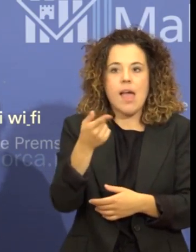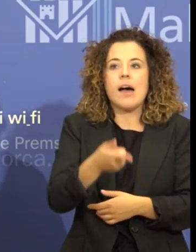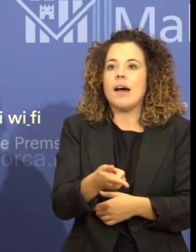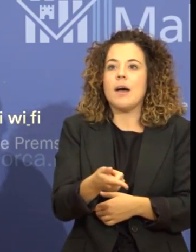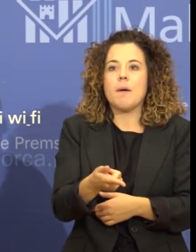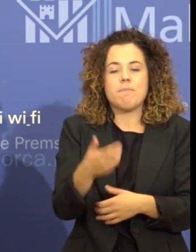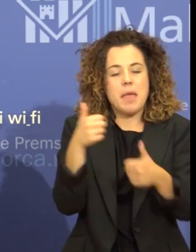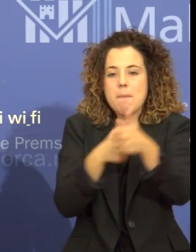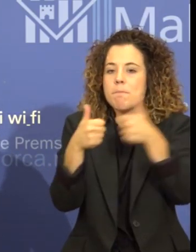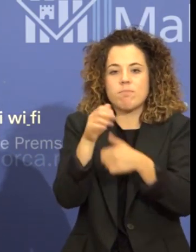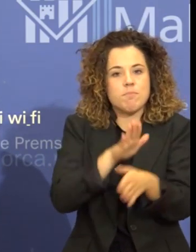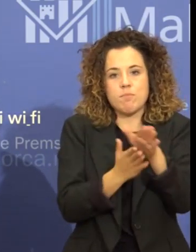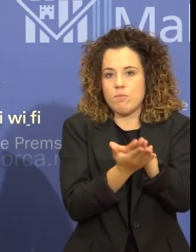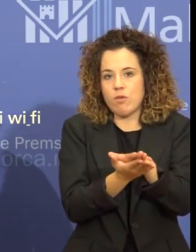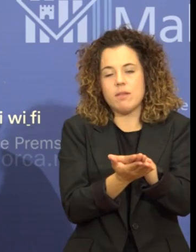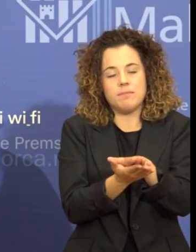prioritària.